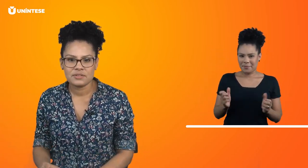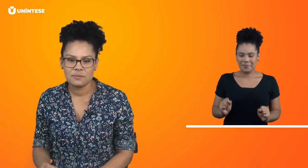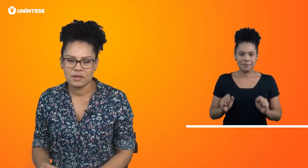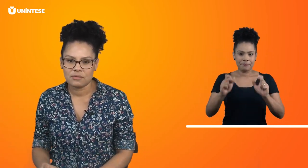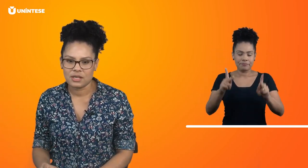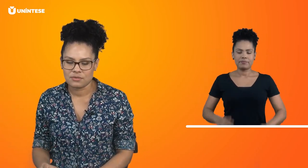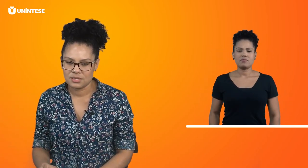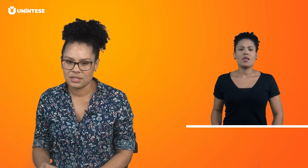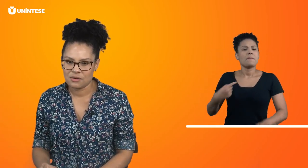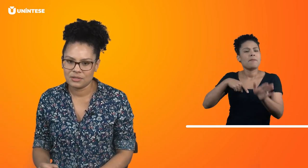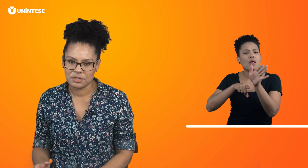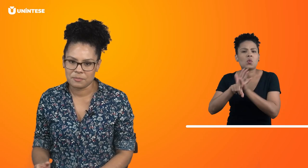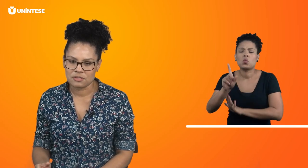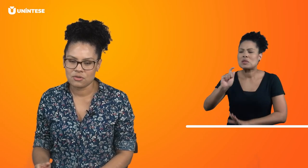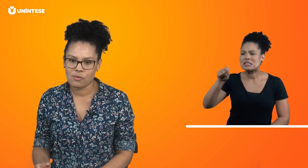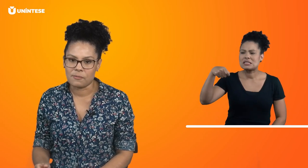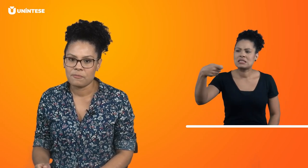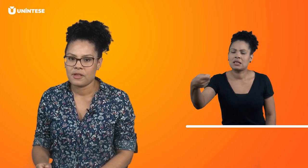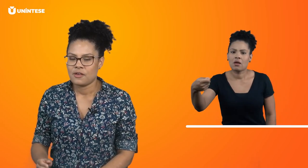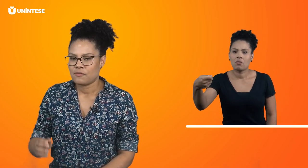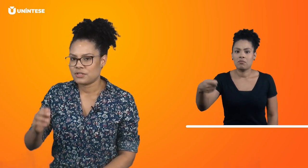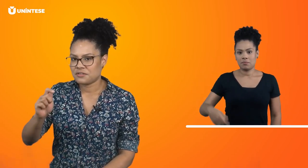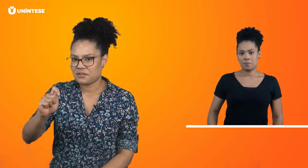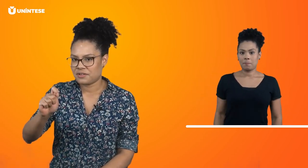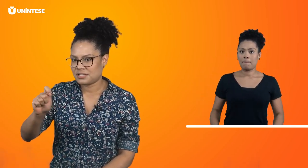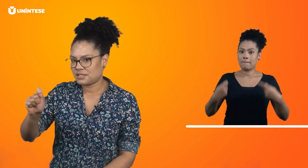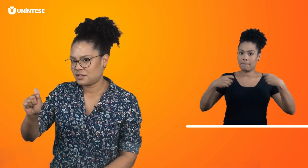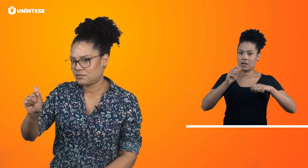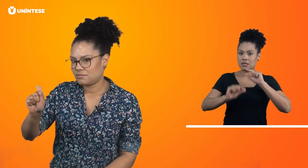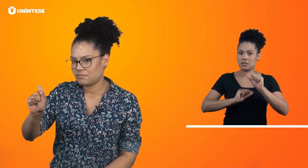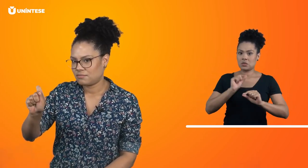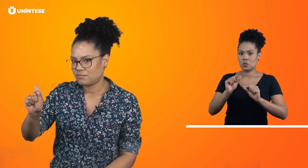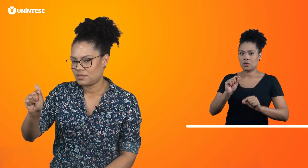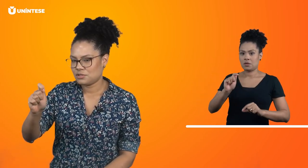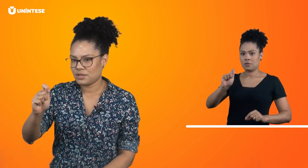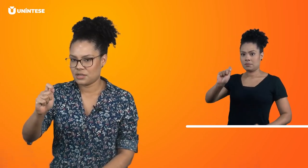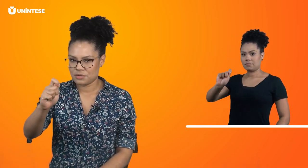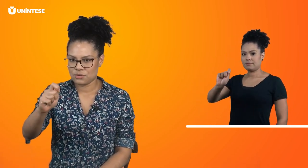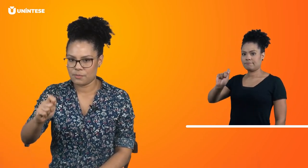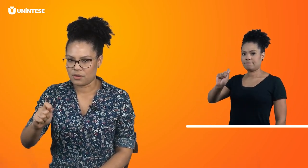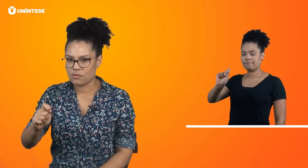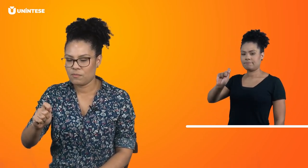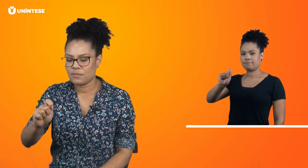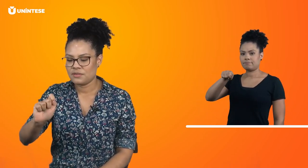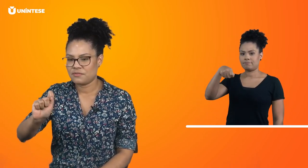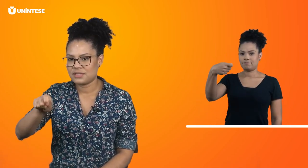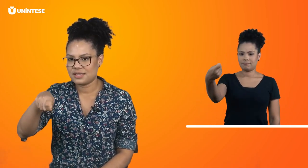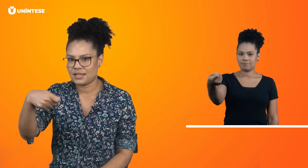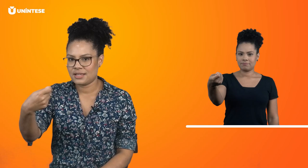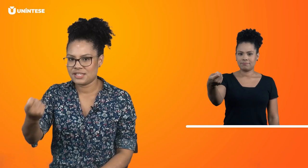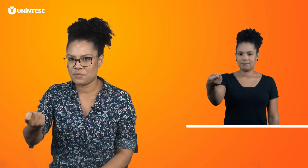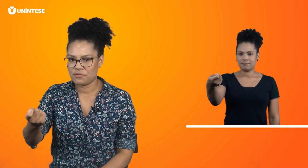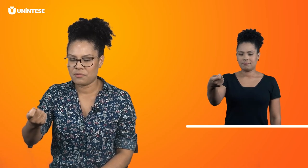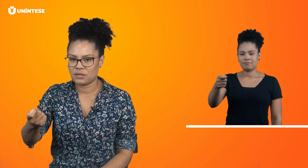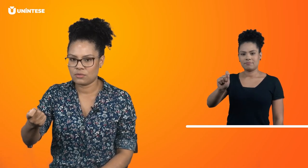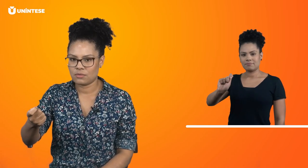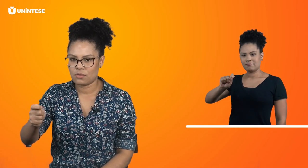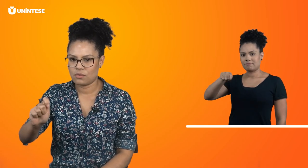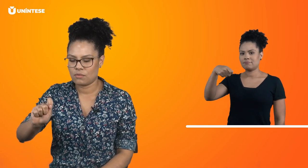você perguntar o sinal da outra pessoa, você vai fazer isso aqui com a sua mão e vai fazer esse movimento com